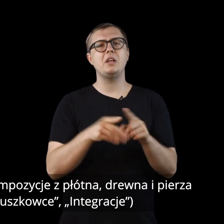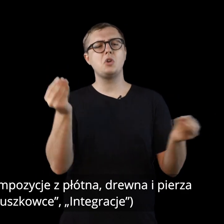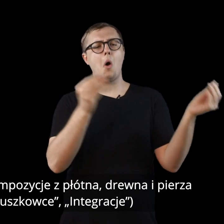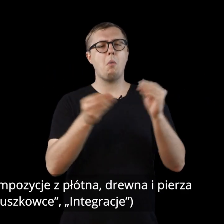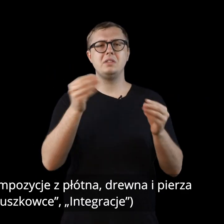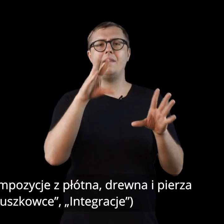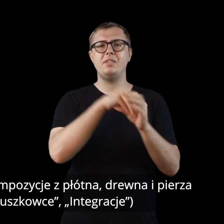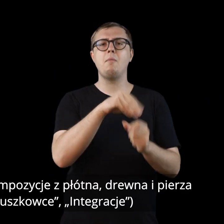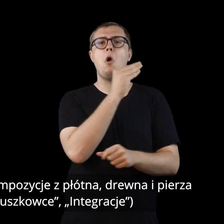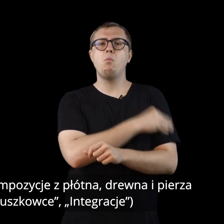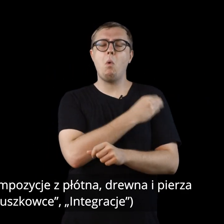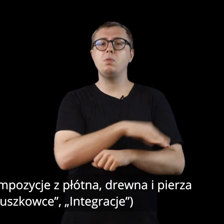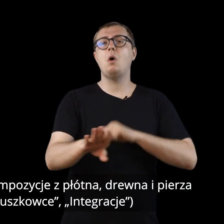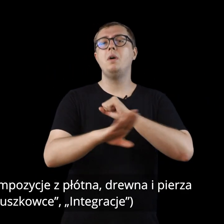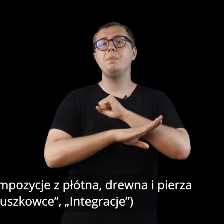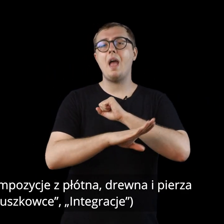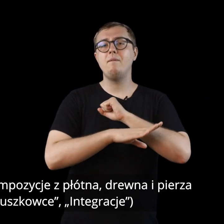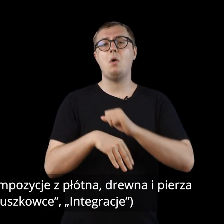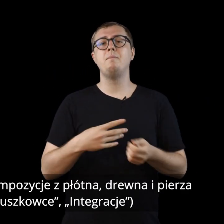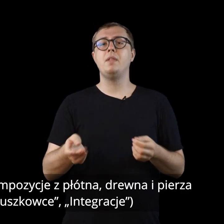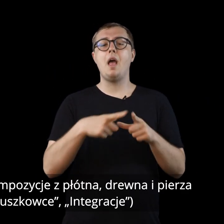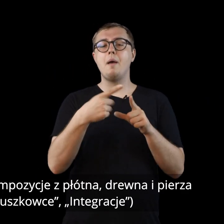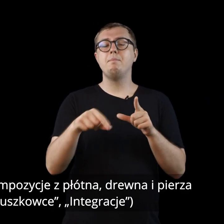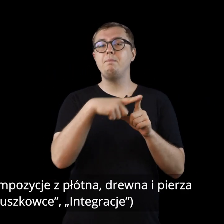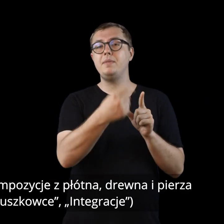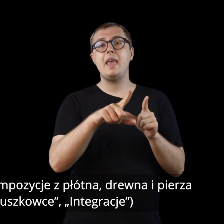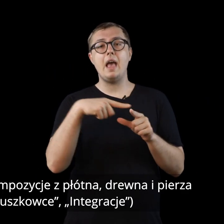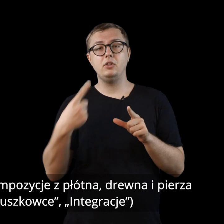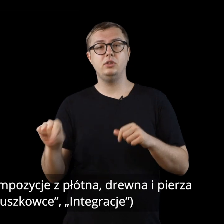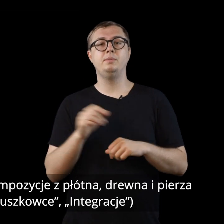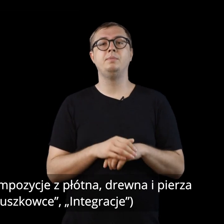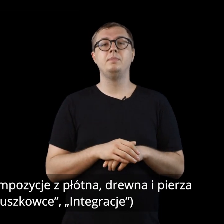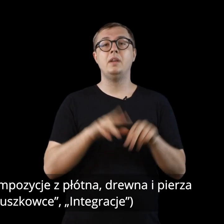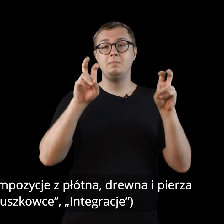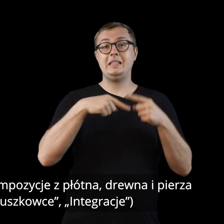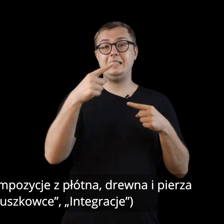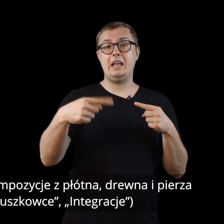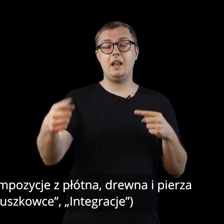Tworzył również kompozycje spłótna, drewna i pierza. Cykl poduszkowca, integracja.